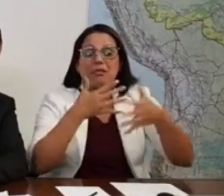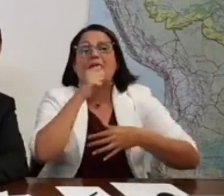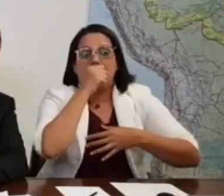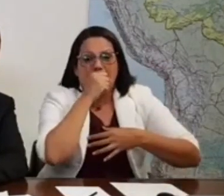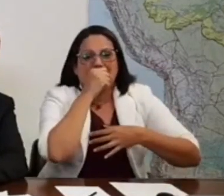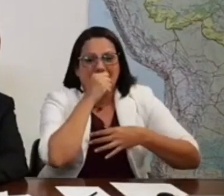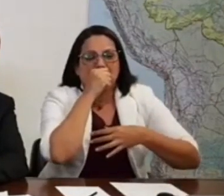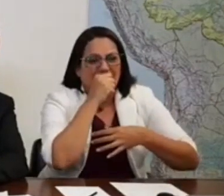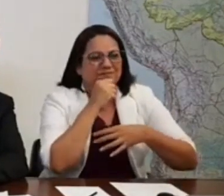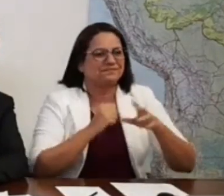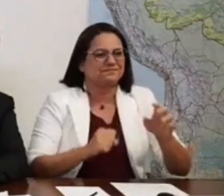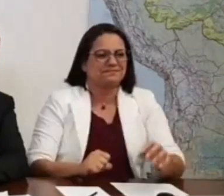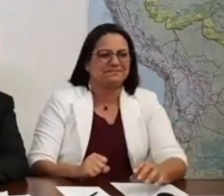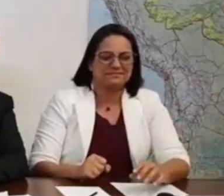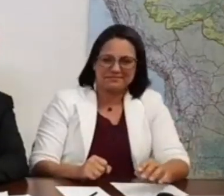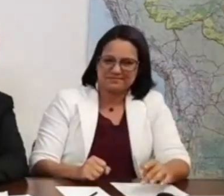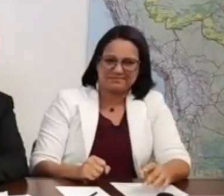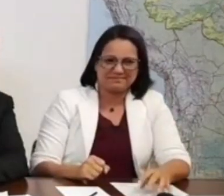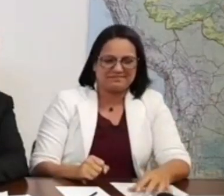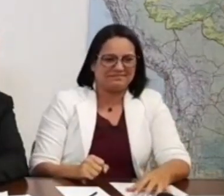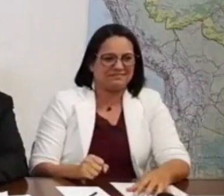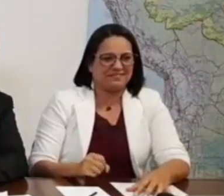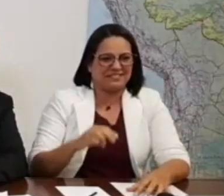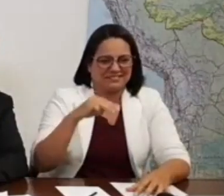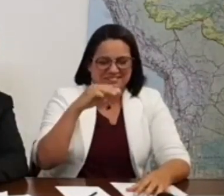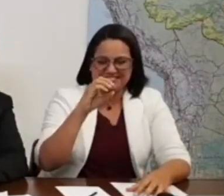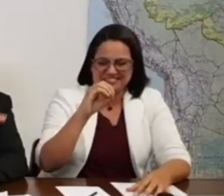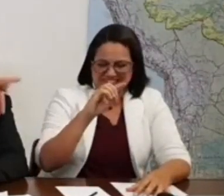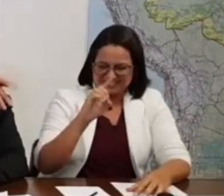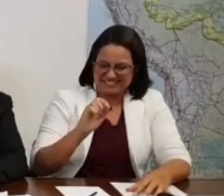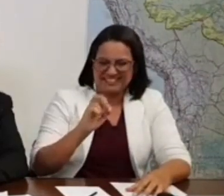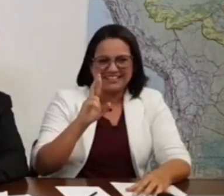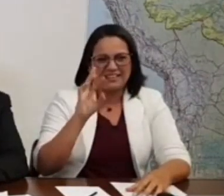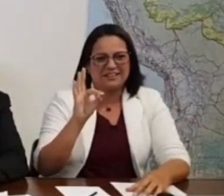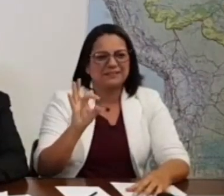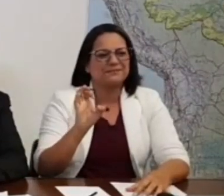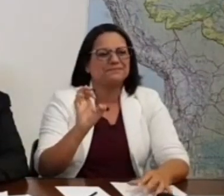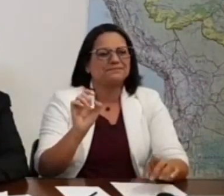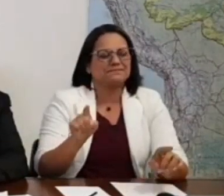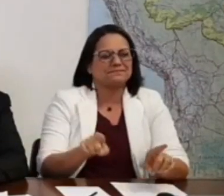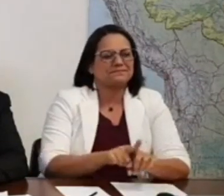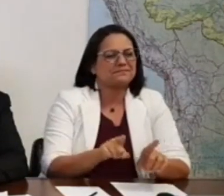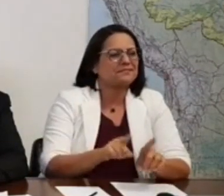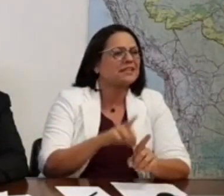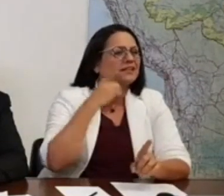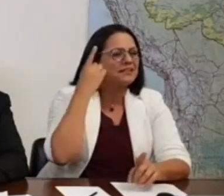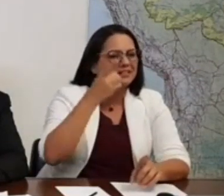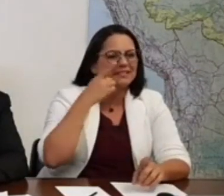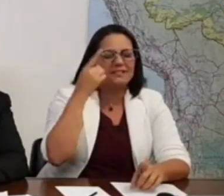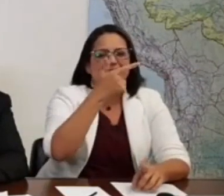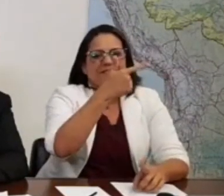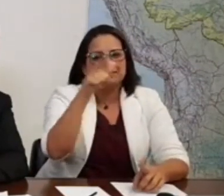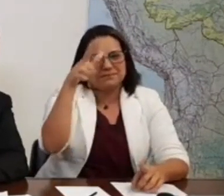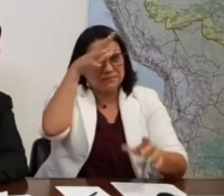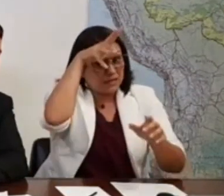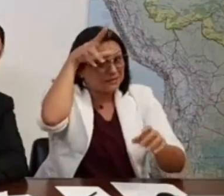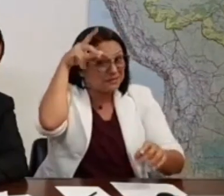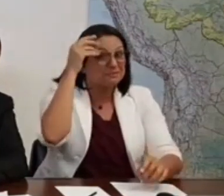O moço da Câmara da Peste é bonito? Deixa eu ver mais daqui. Tem o Câmara da Peste, tem o deputado aí de Mato Grosso também, é bonito? Só tem gente